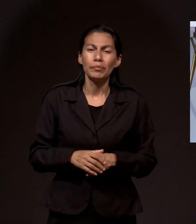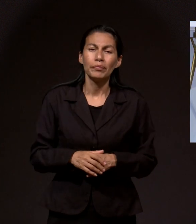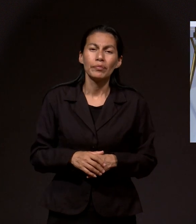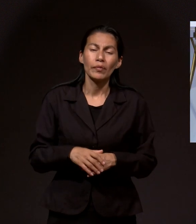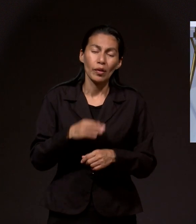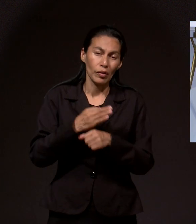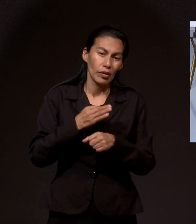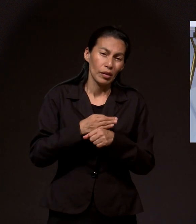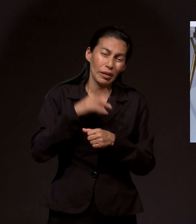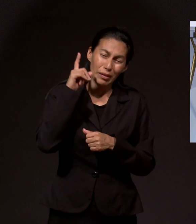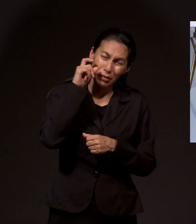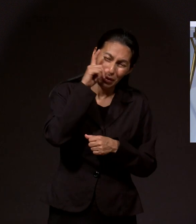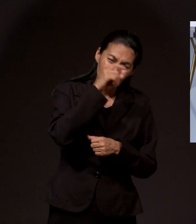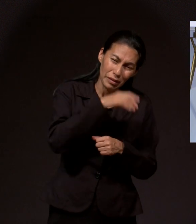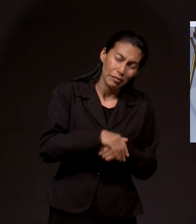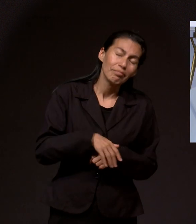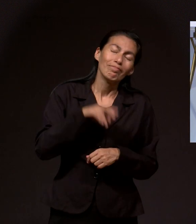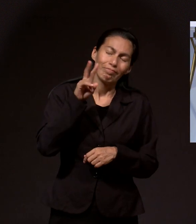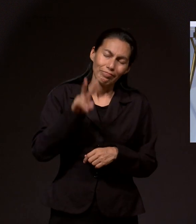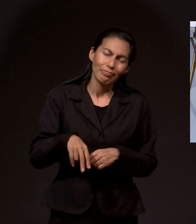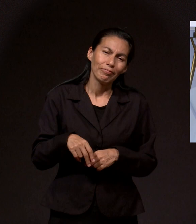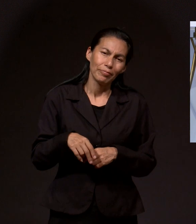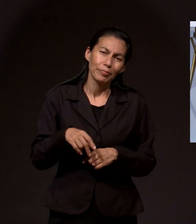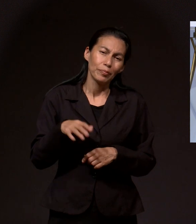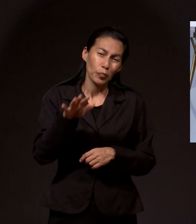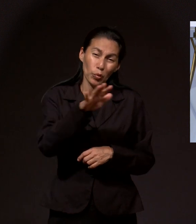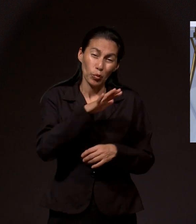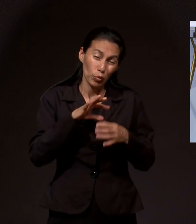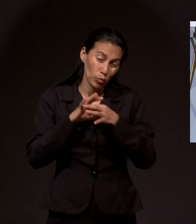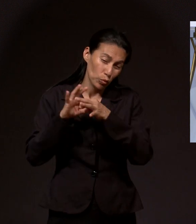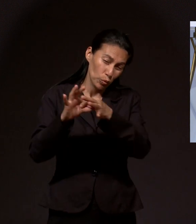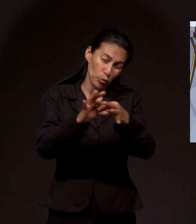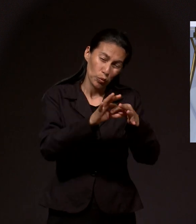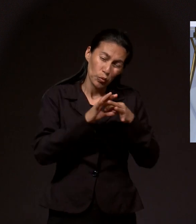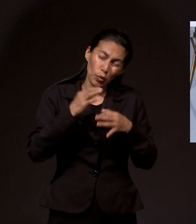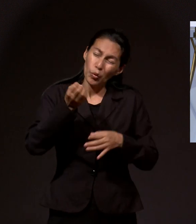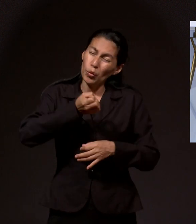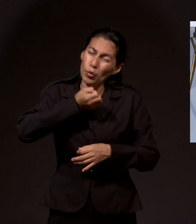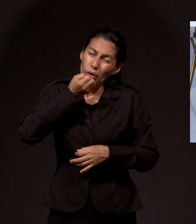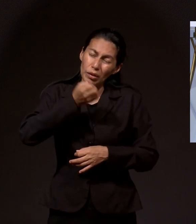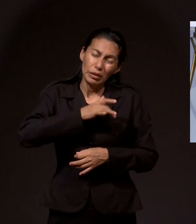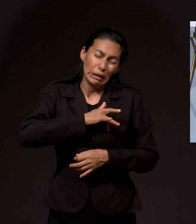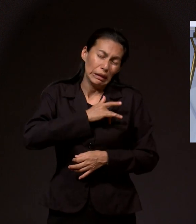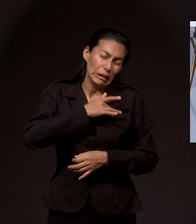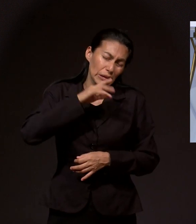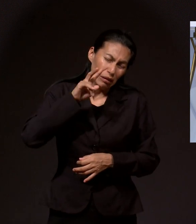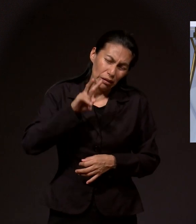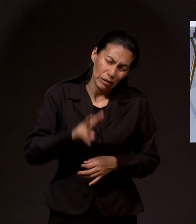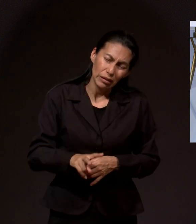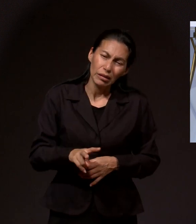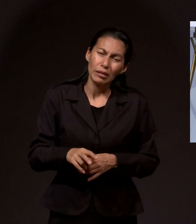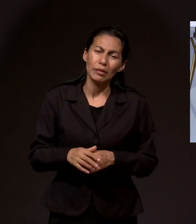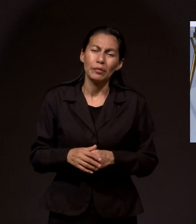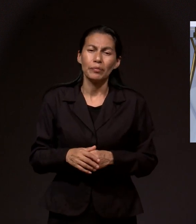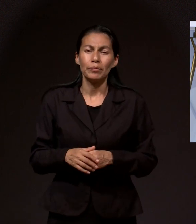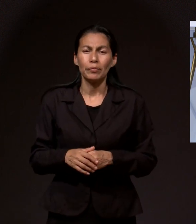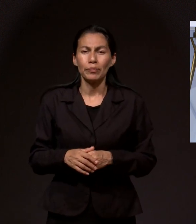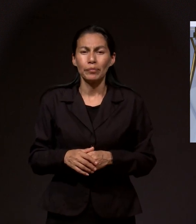alguna, Leda, debemos mantenernos unidos en oración, pero en oración sincera, de